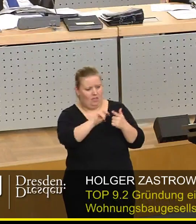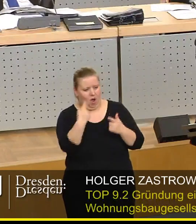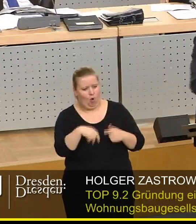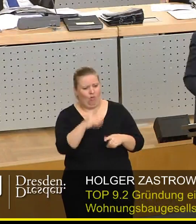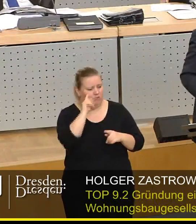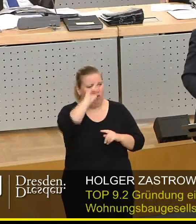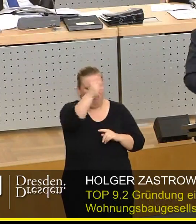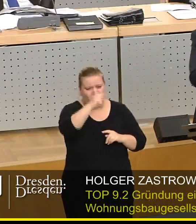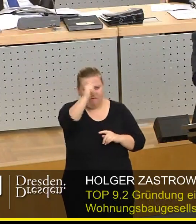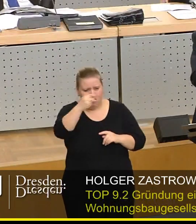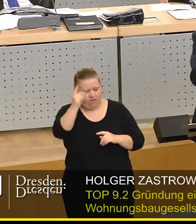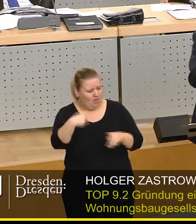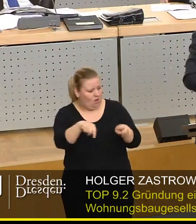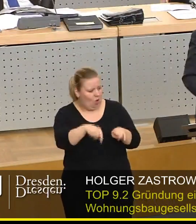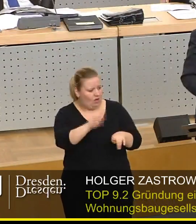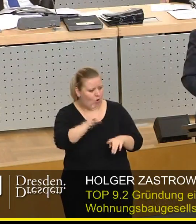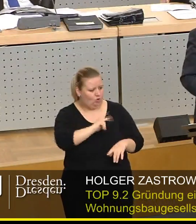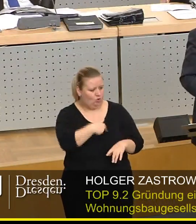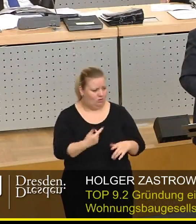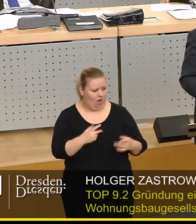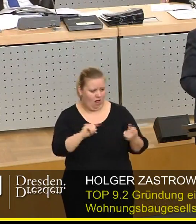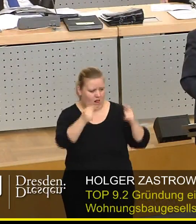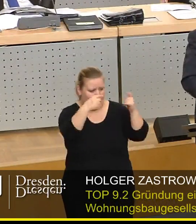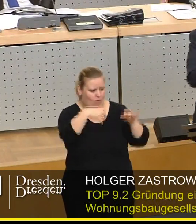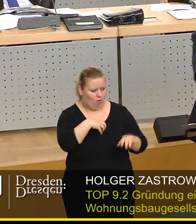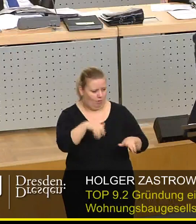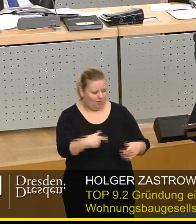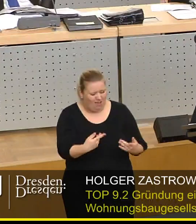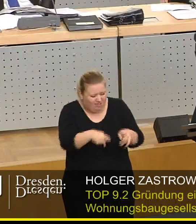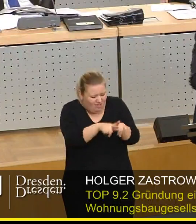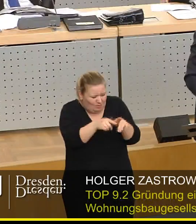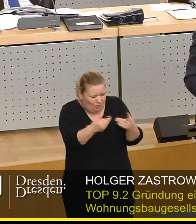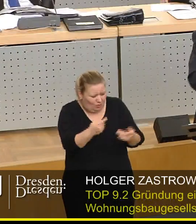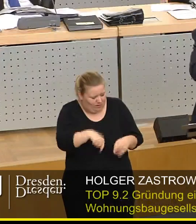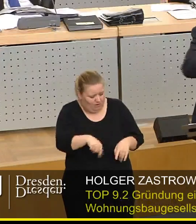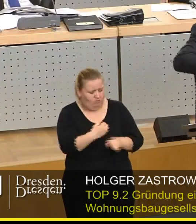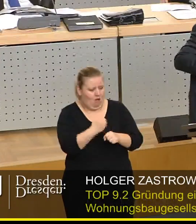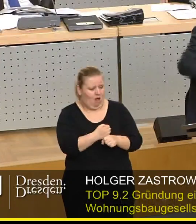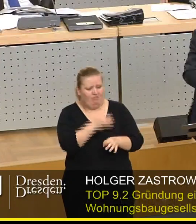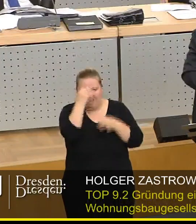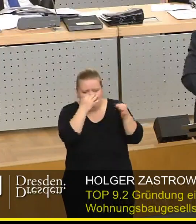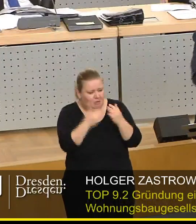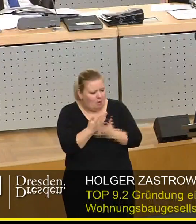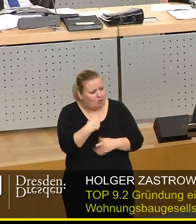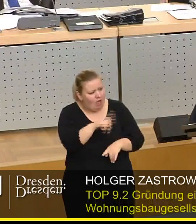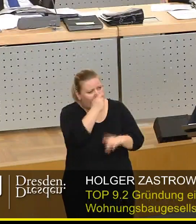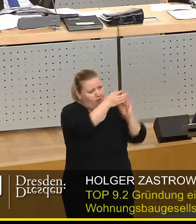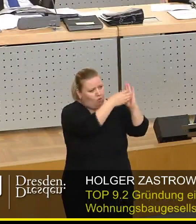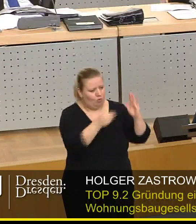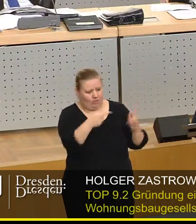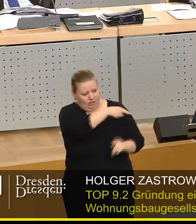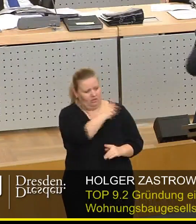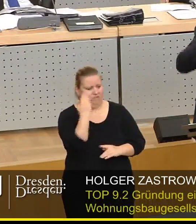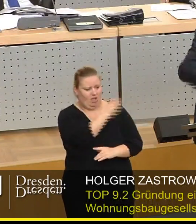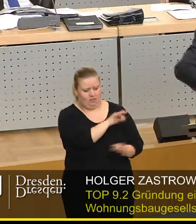diese Monostrukturen entstanden, die heute zu den sozialen Problemen geführt haben. Genau das machen Sie. Sie erfinden gar nichts Neues. Sie kopieren den